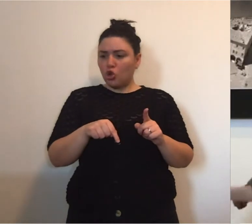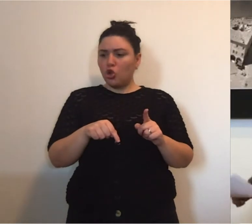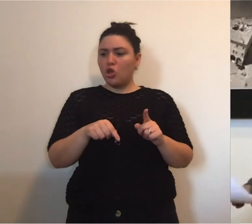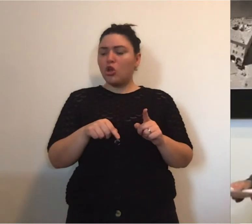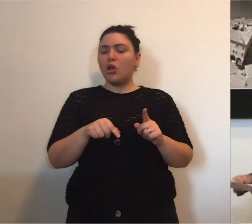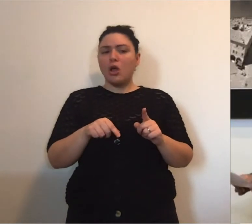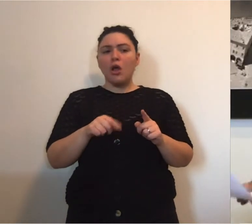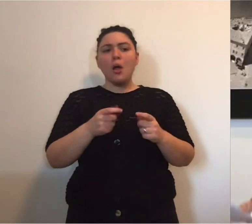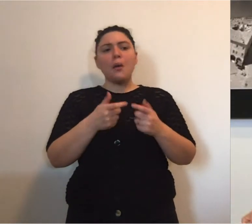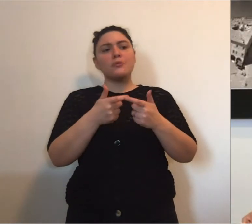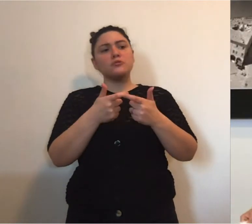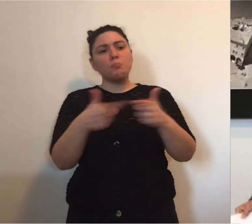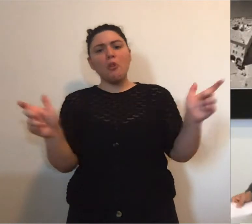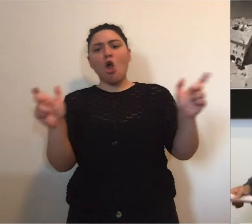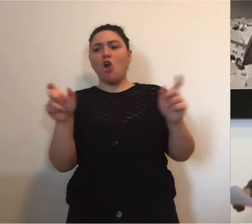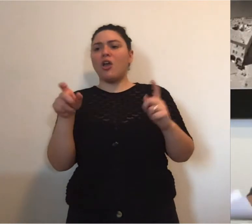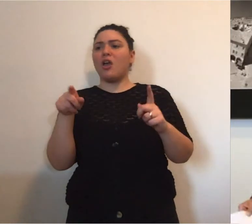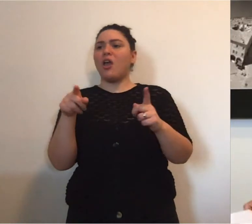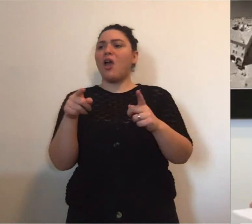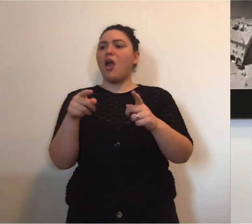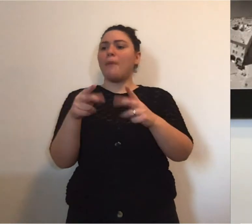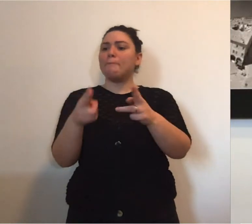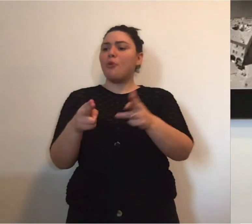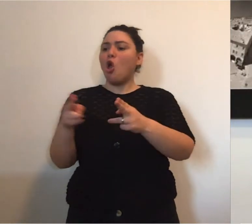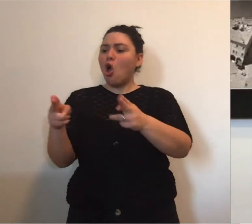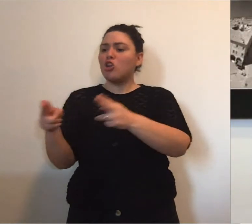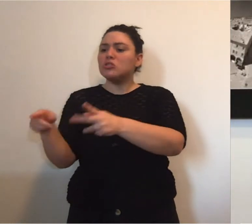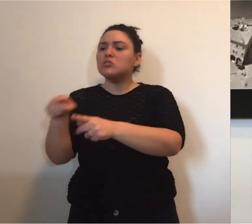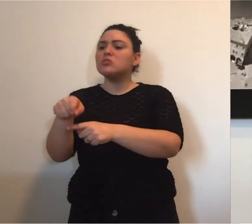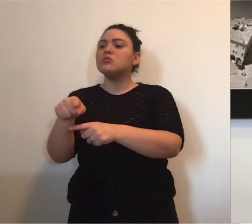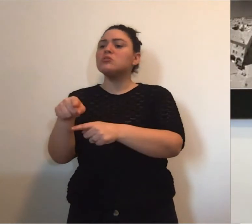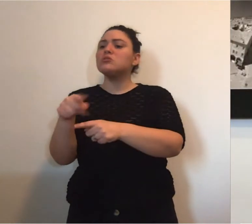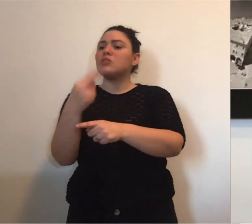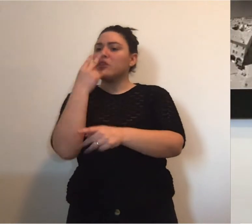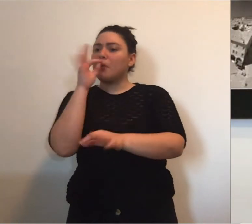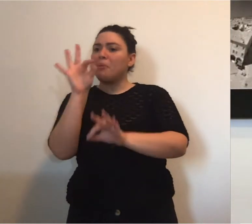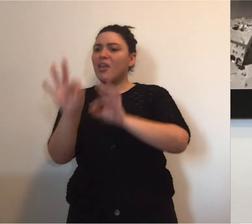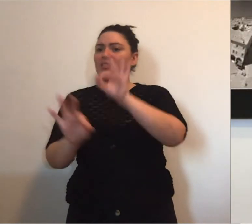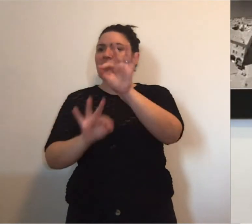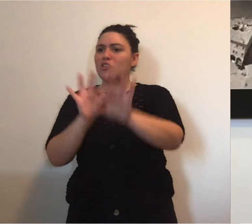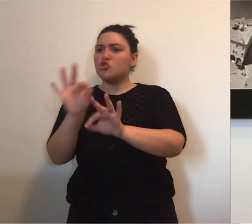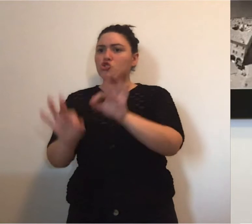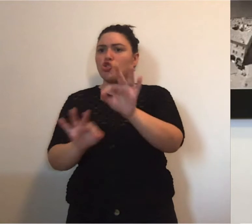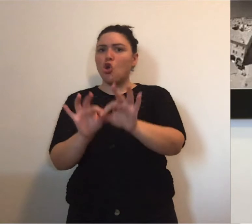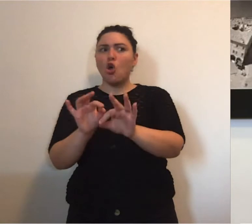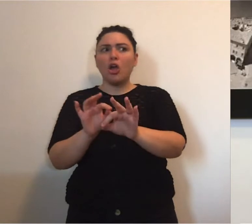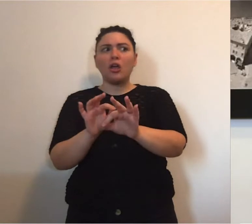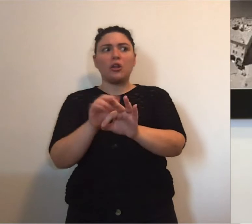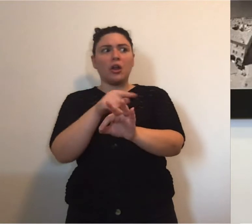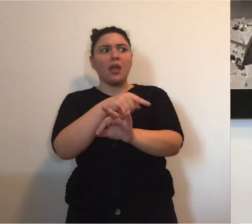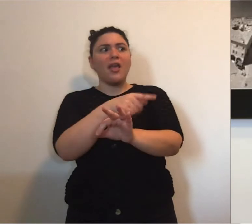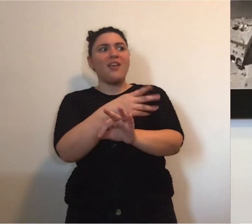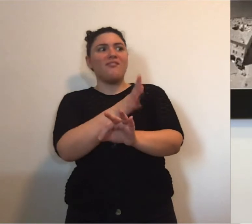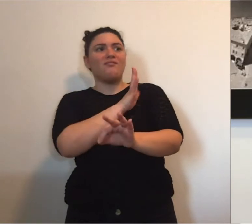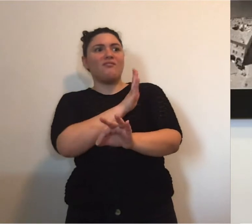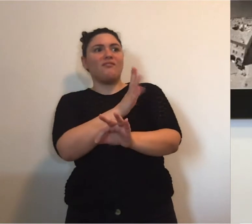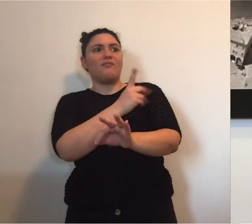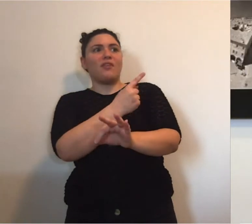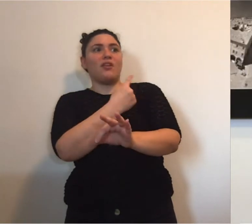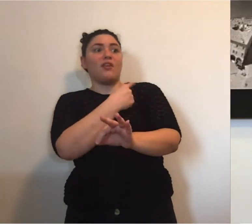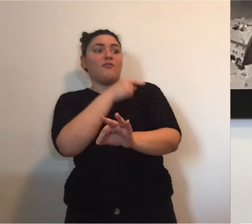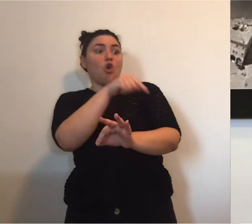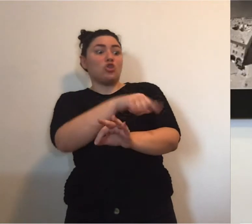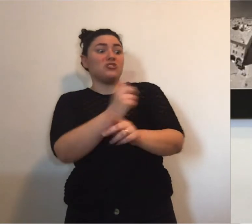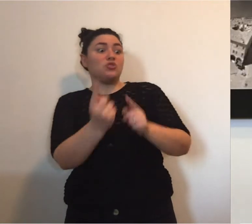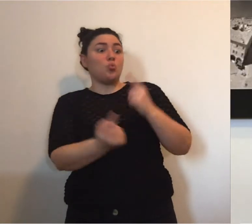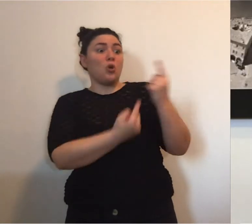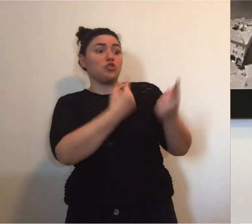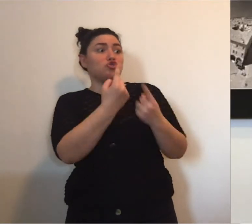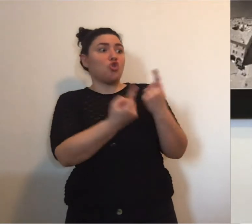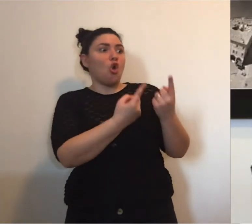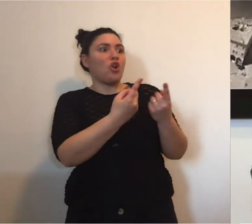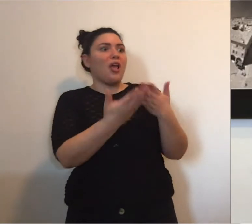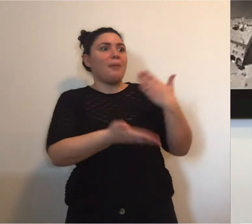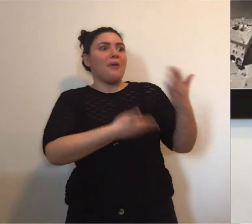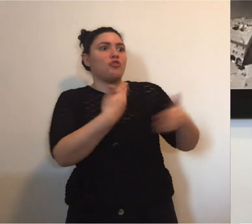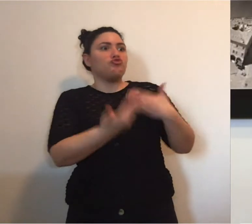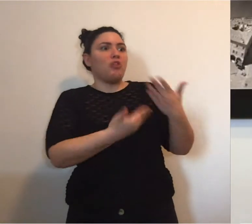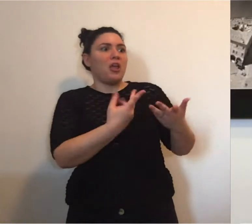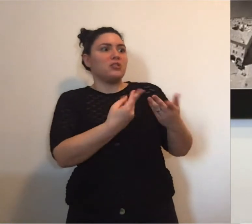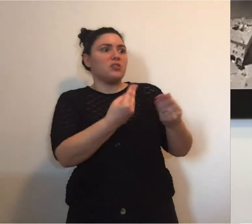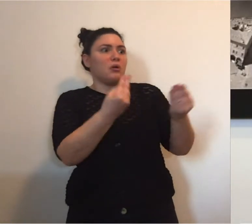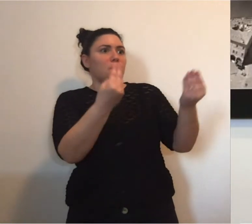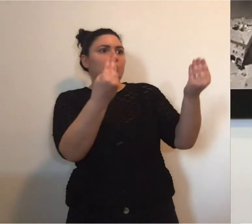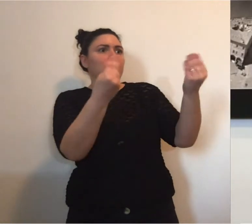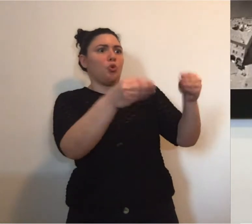svolgimento di questa storia che stiamo vivendo una serie di impostazioni di terapia intensiva che sono state